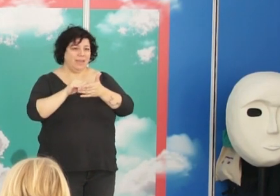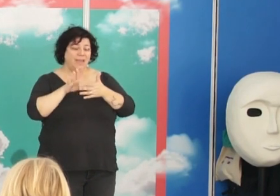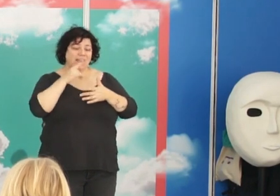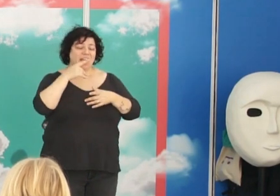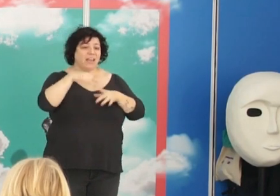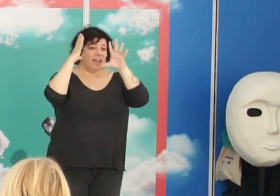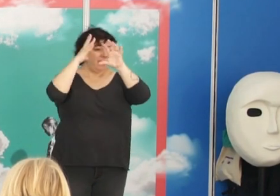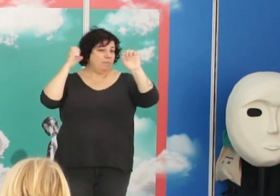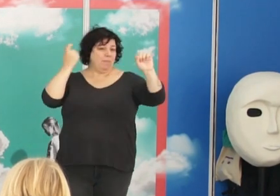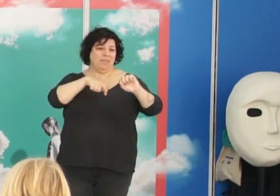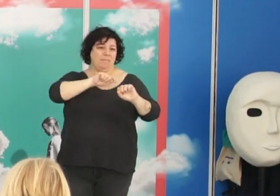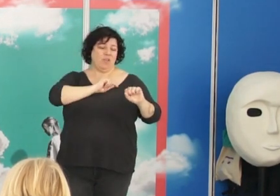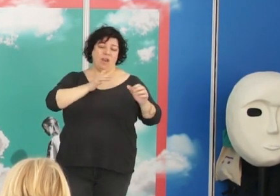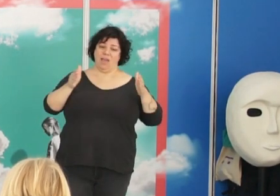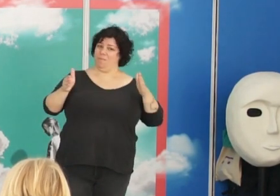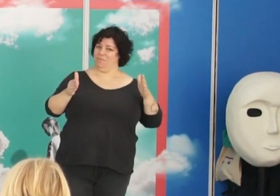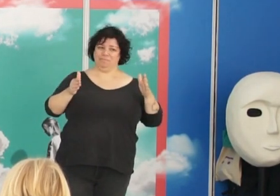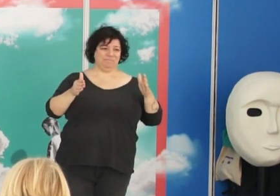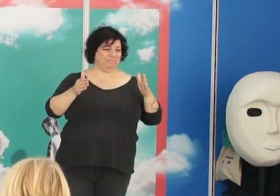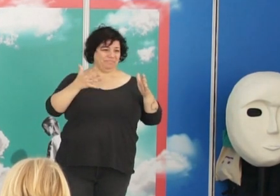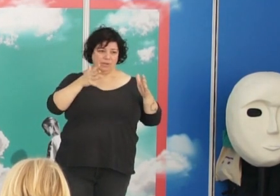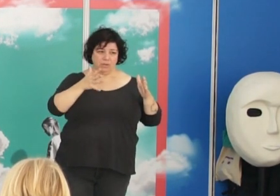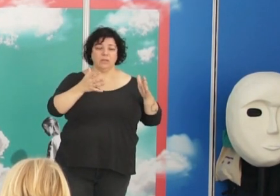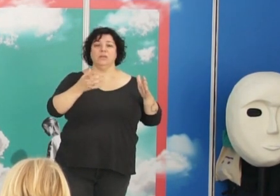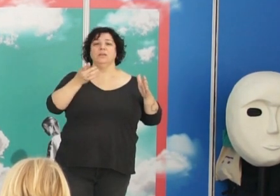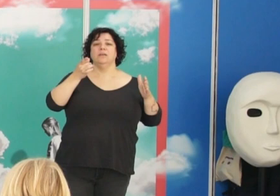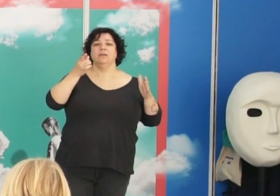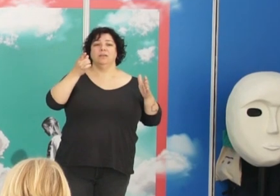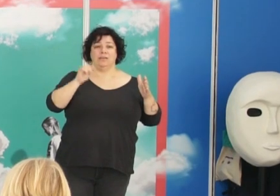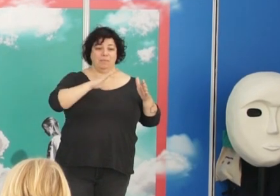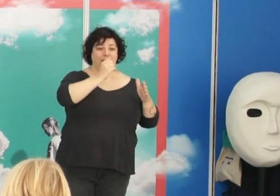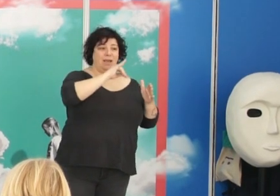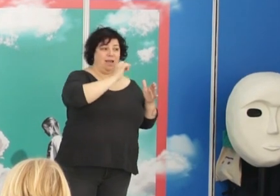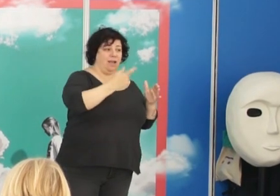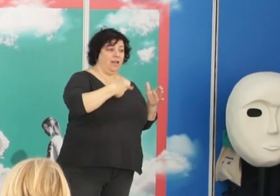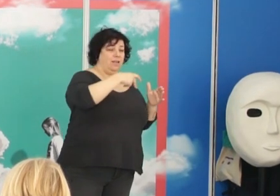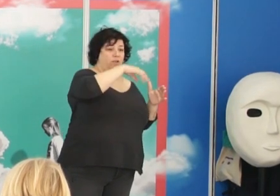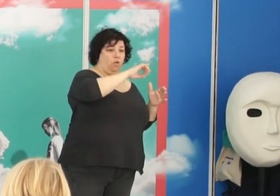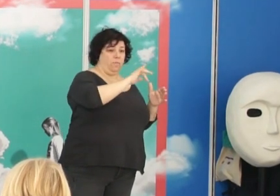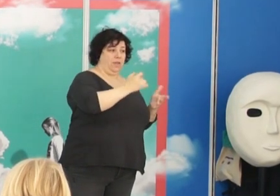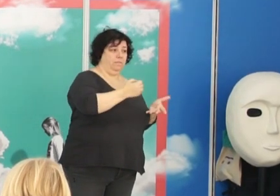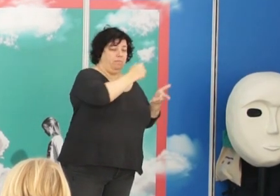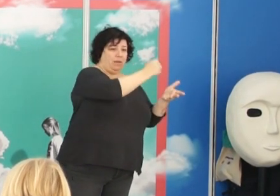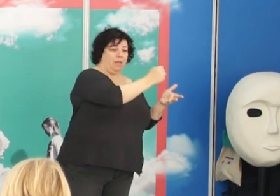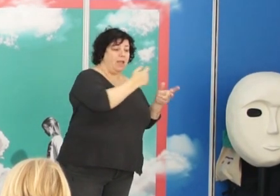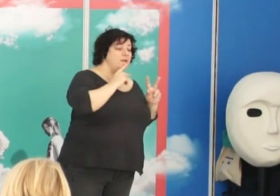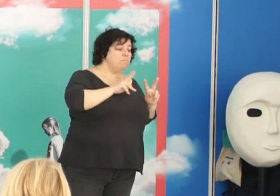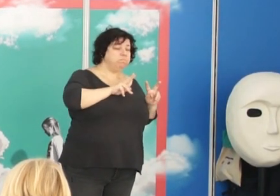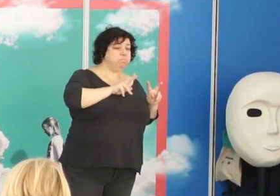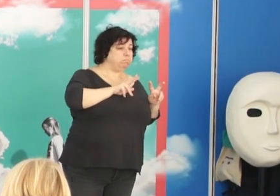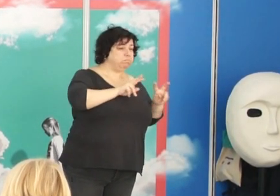diplomacia española y cuando Cajal gana el Nobel, ese principio de los Premios Nobel,